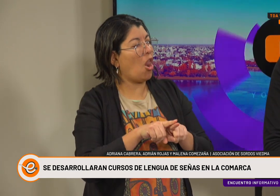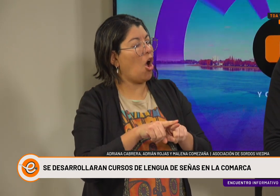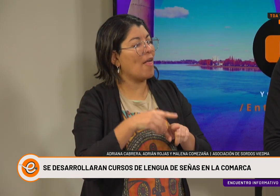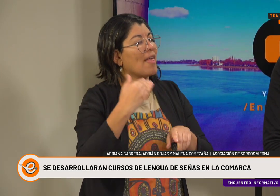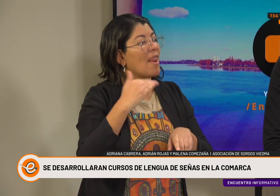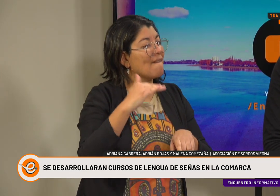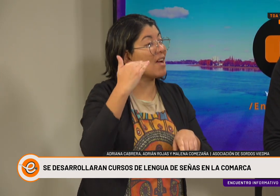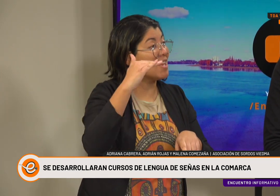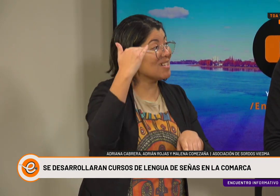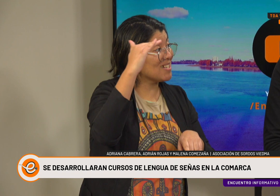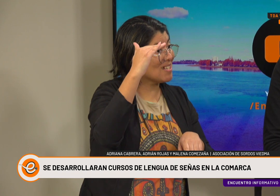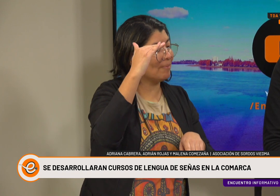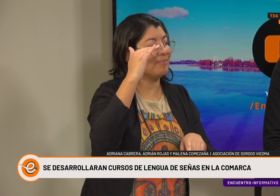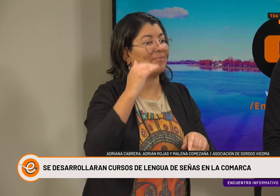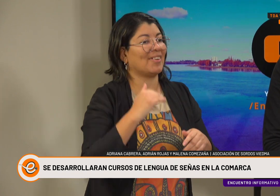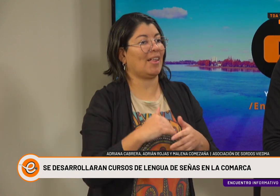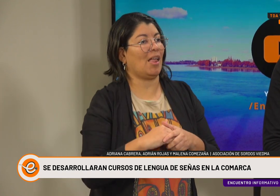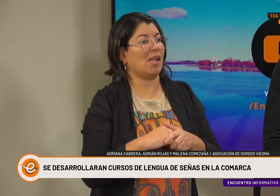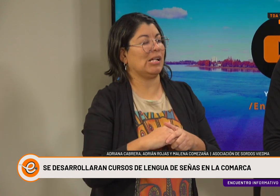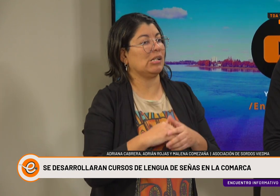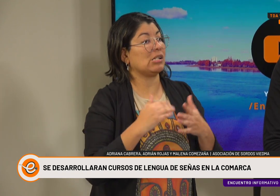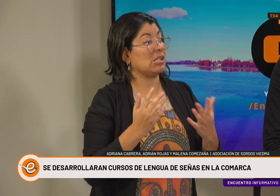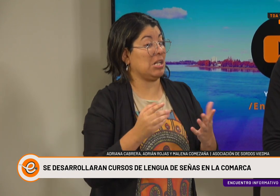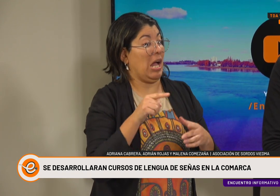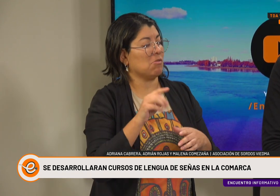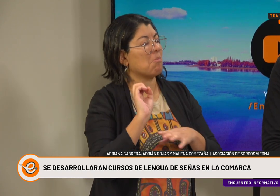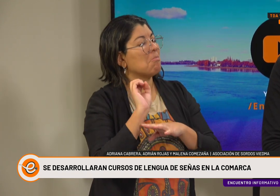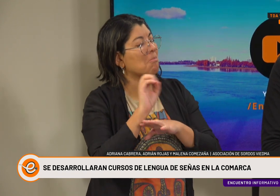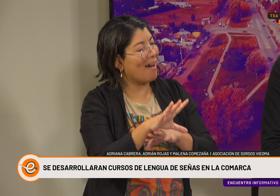del título y los niveles que hicieron.